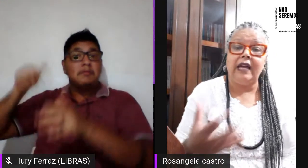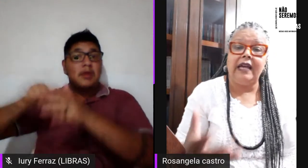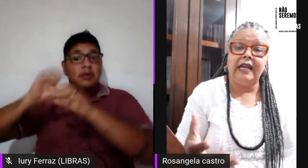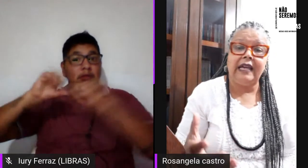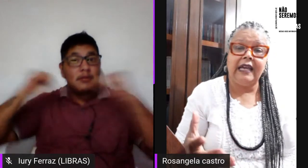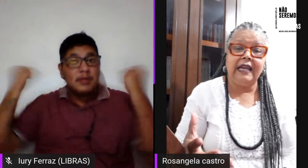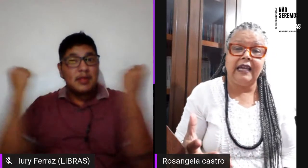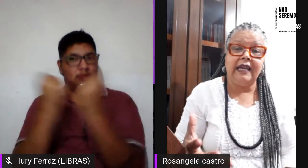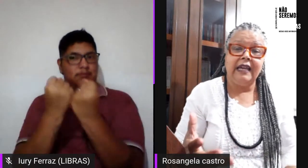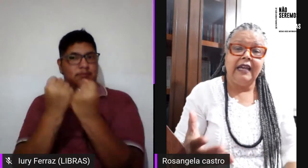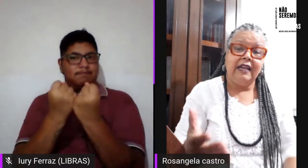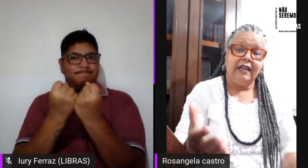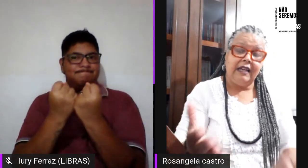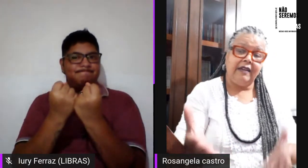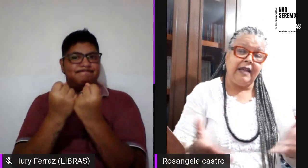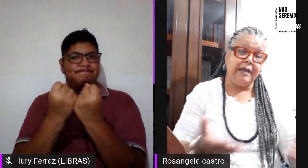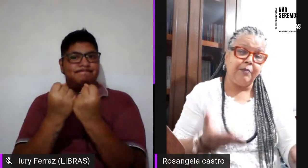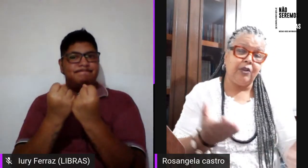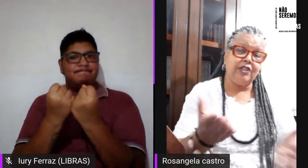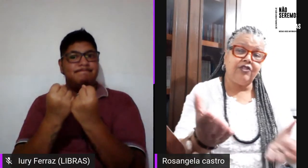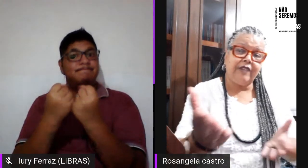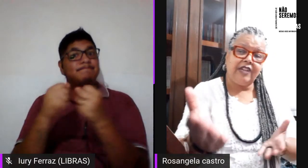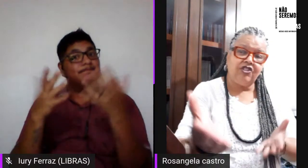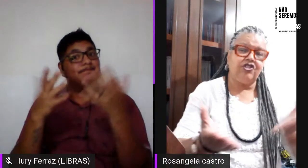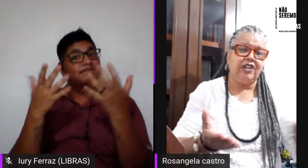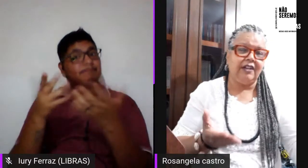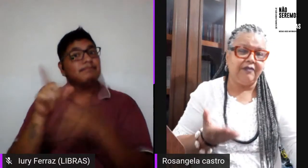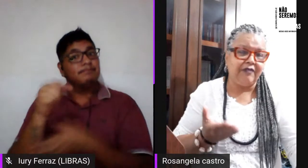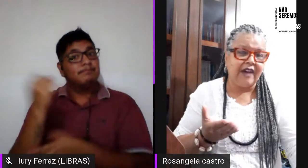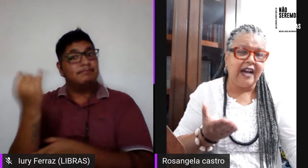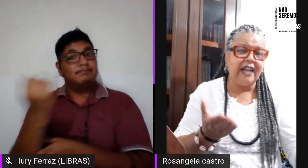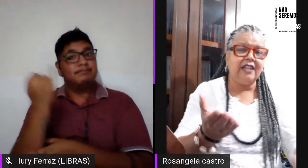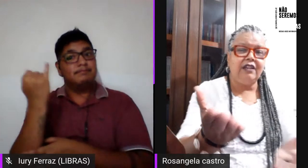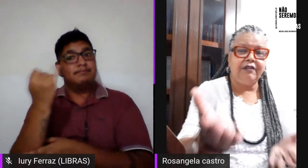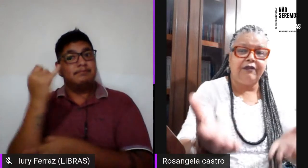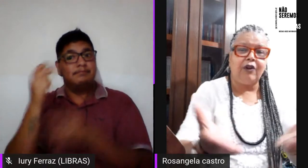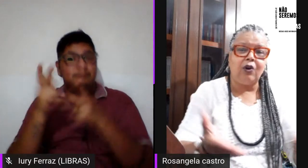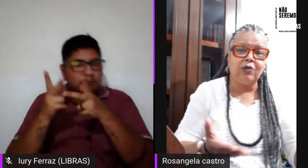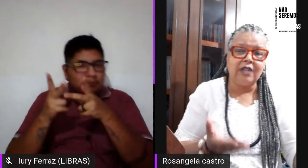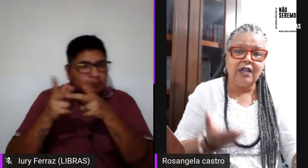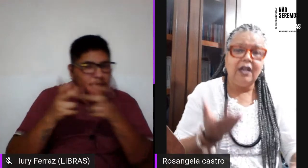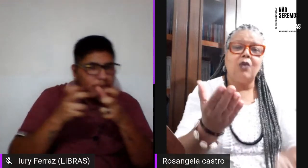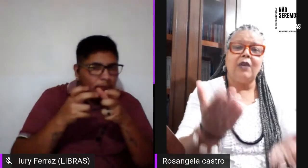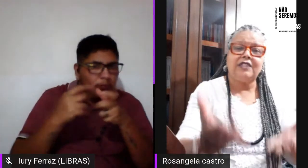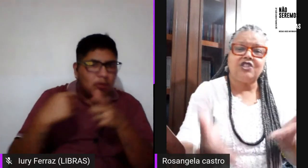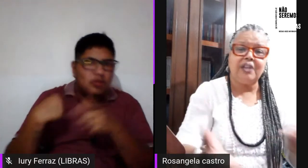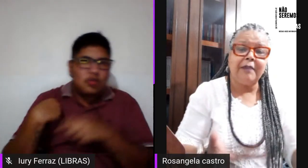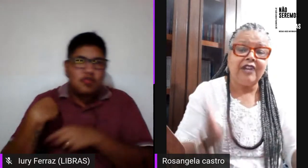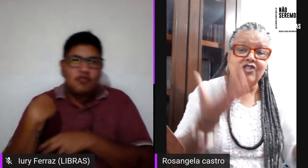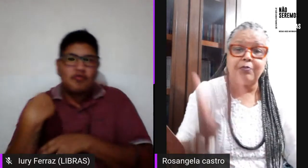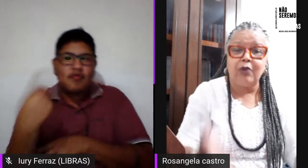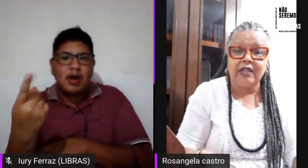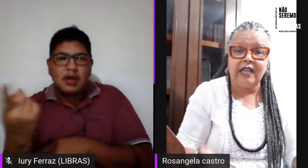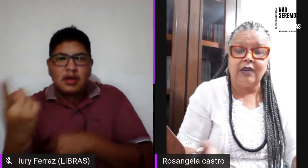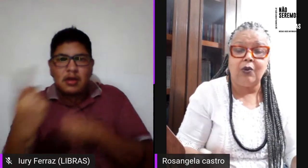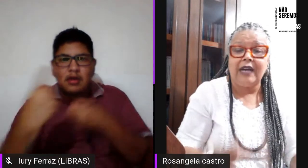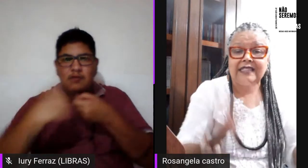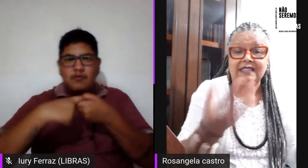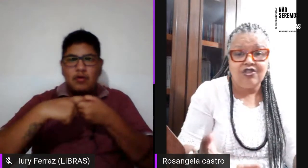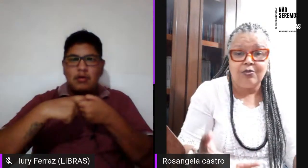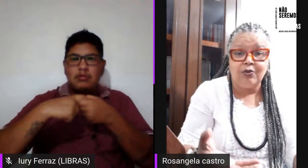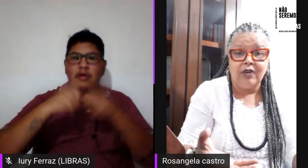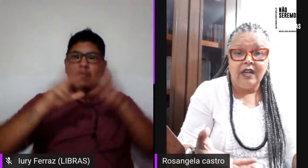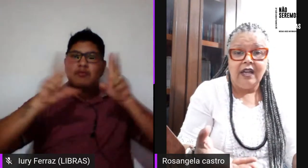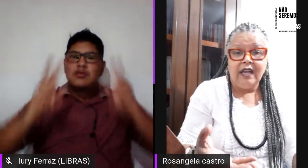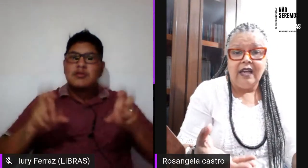então, é é importante ver que a gente vai e volta com essas temáticas, porque o